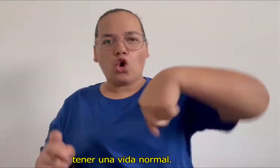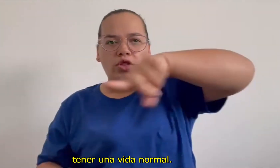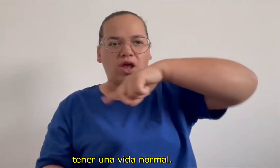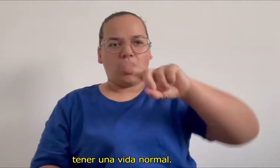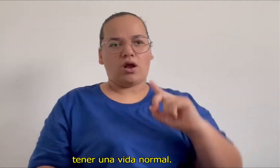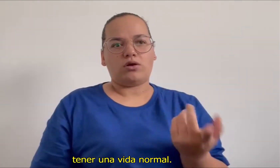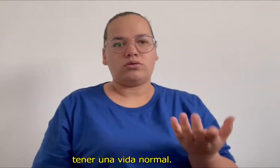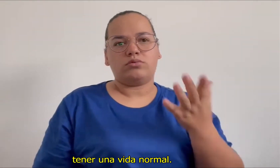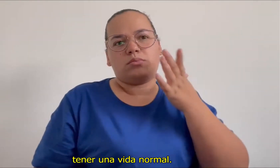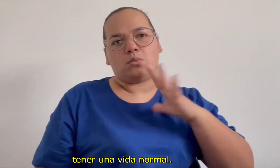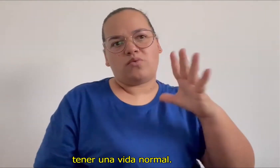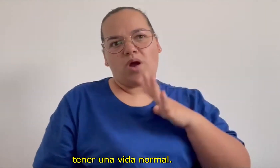normal.